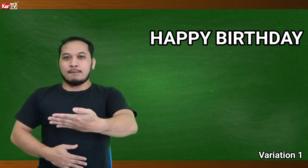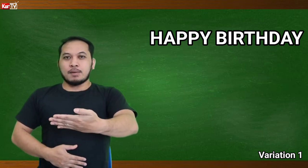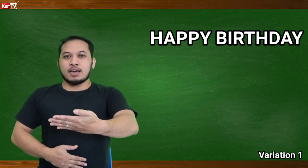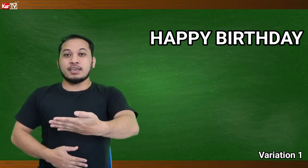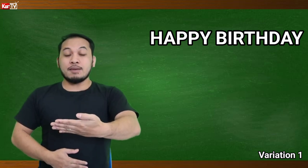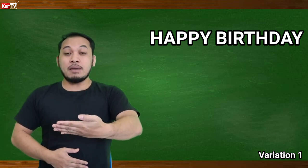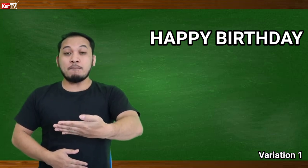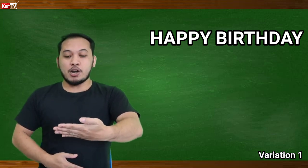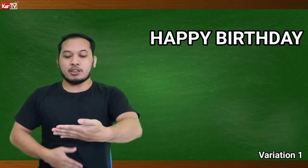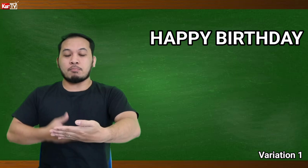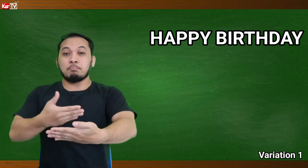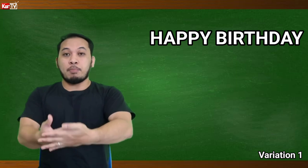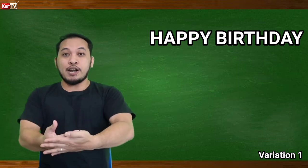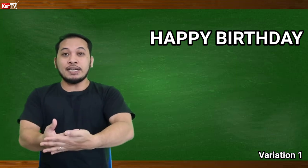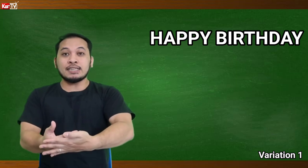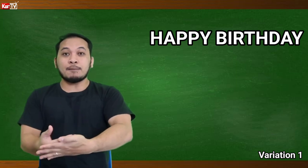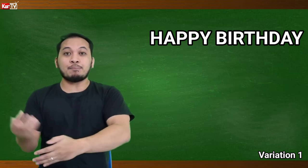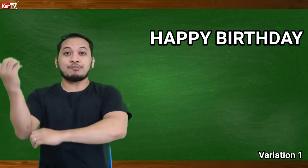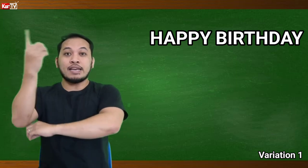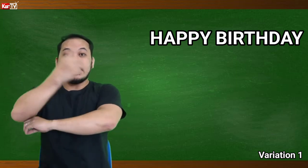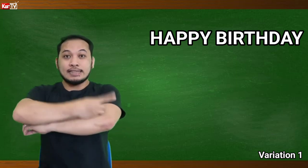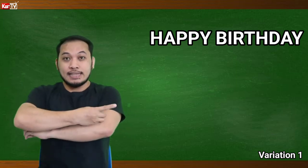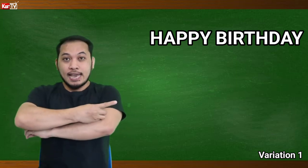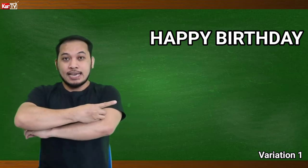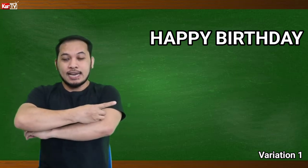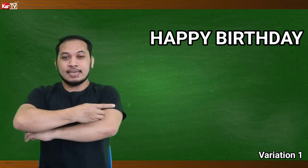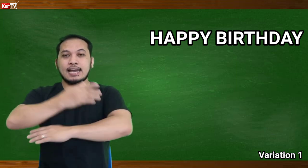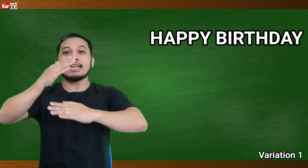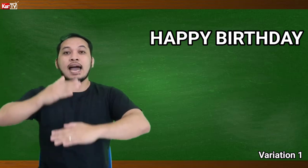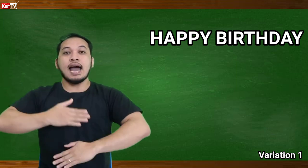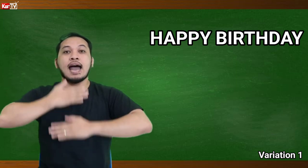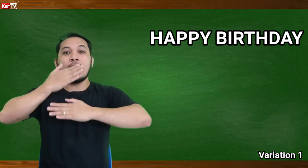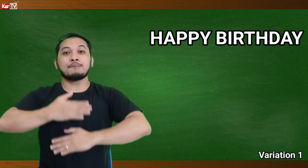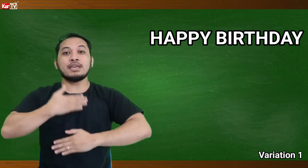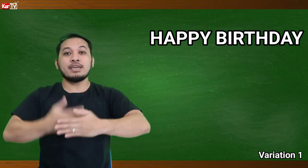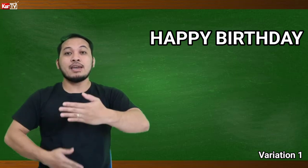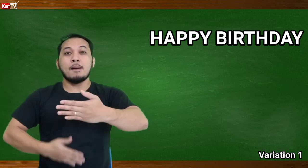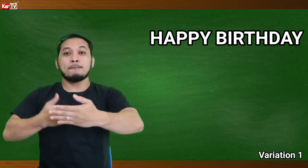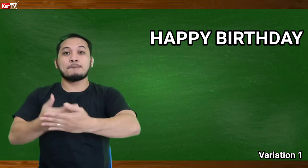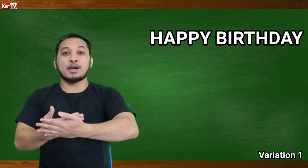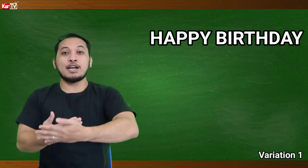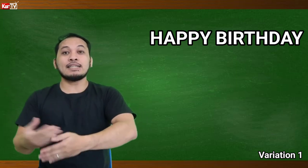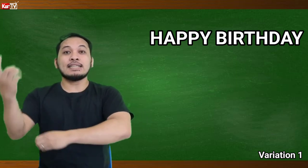parang giving birth. Birthday, ayan. Happy birthday.